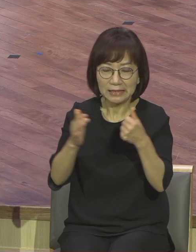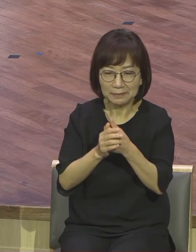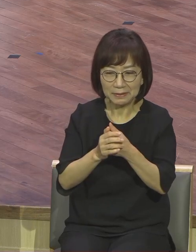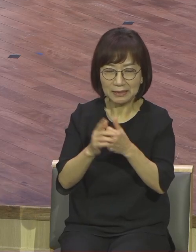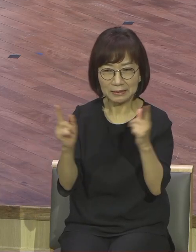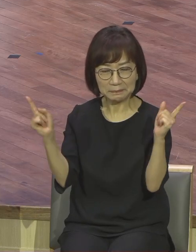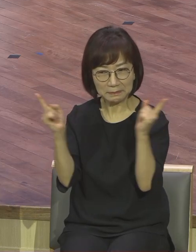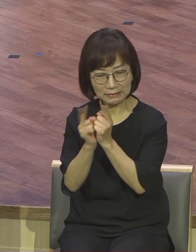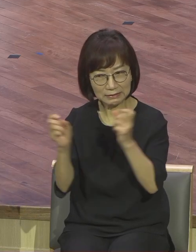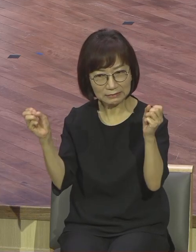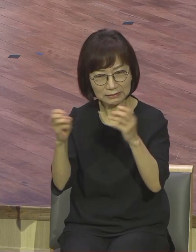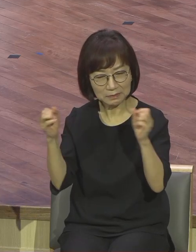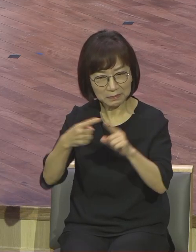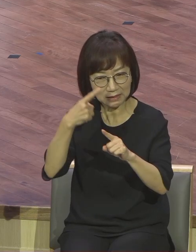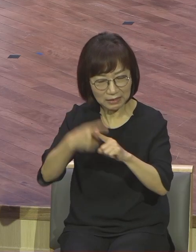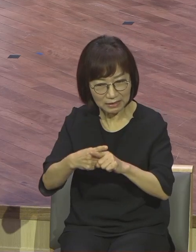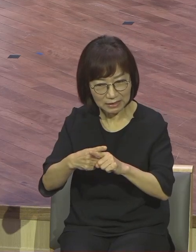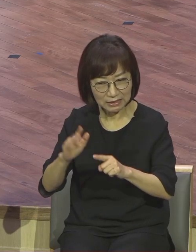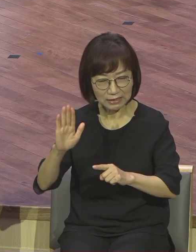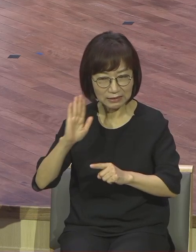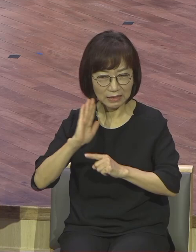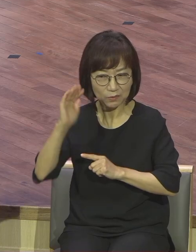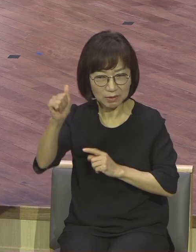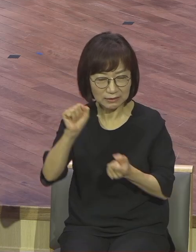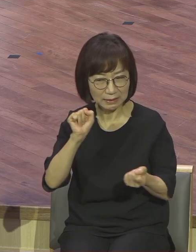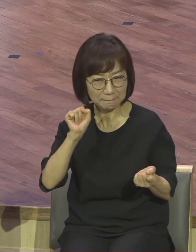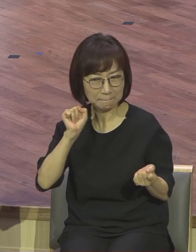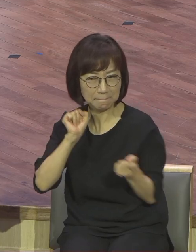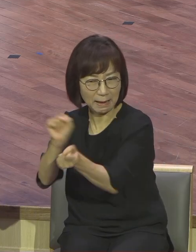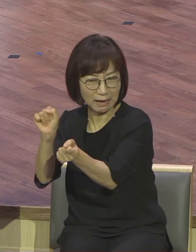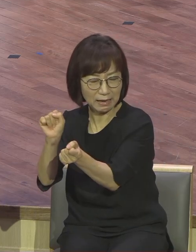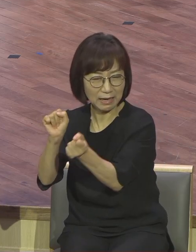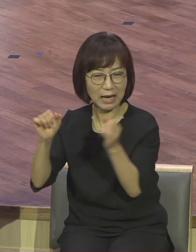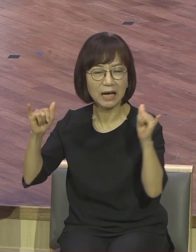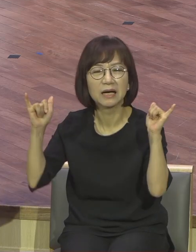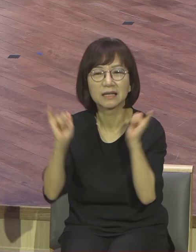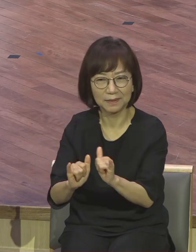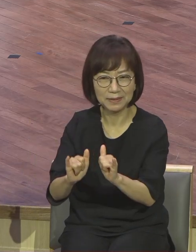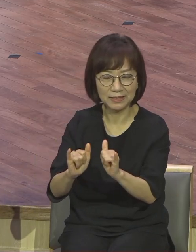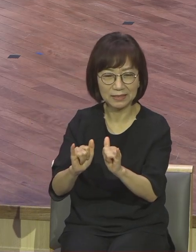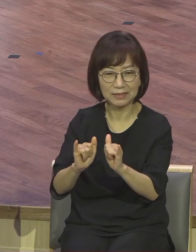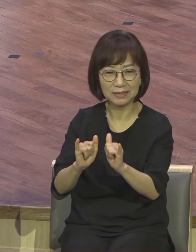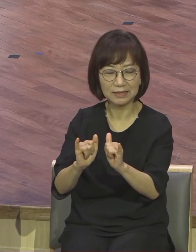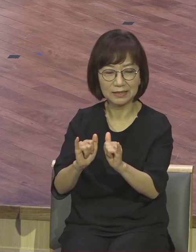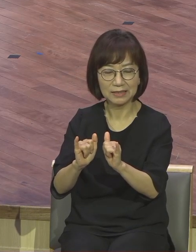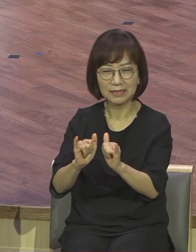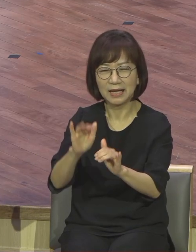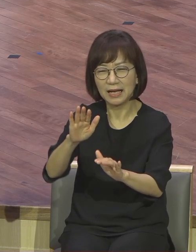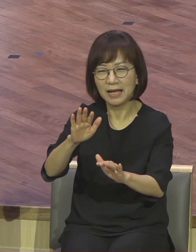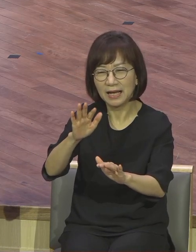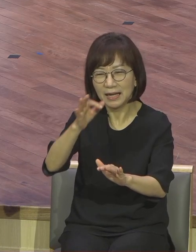대통령에게 이렇게 전념이 될까봐 다음에 만나기로